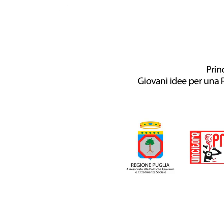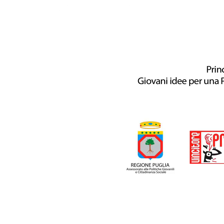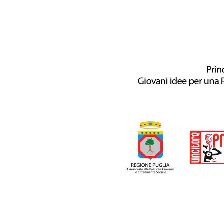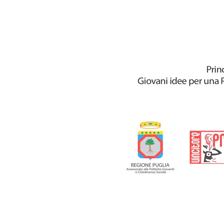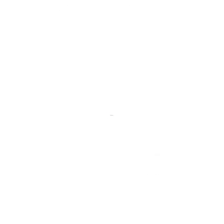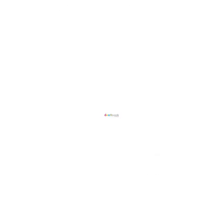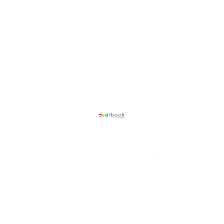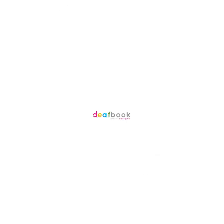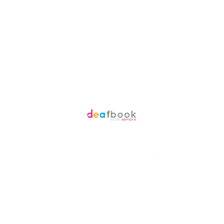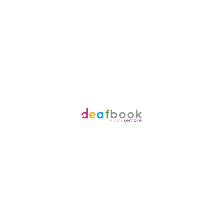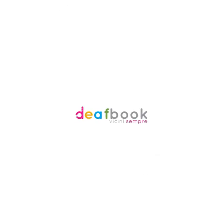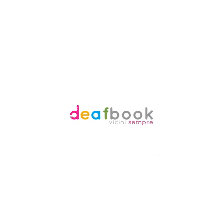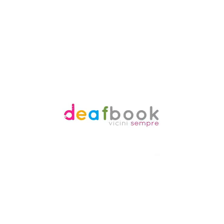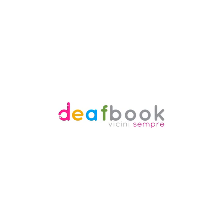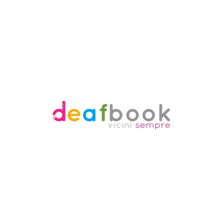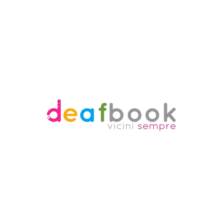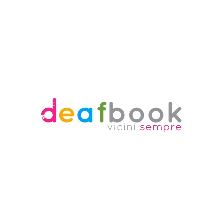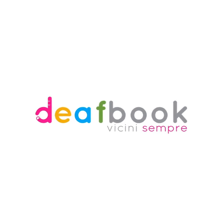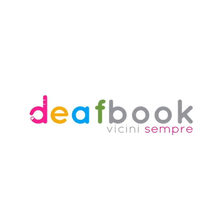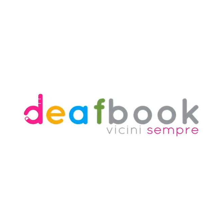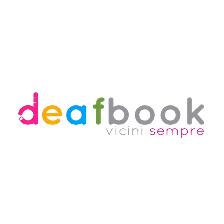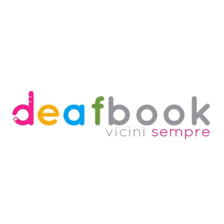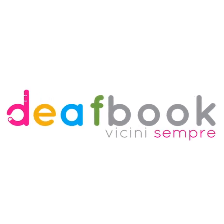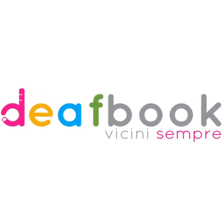Grazie a tutti.